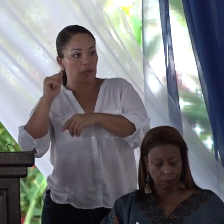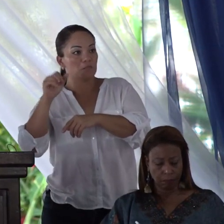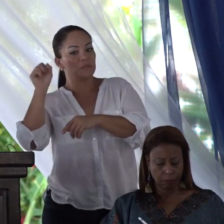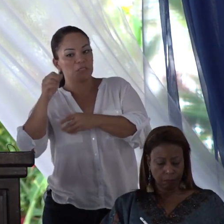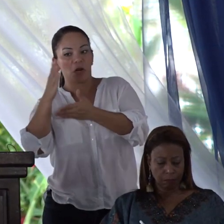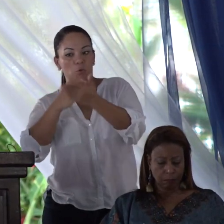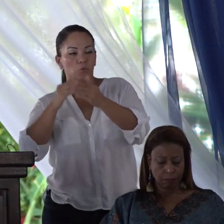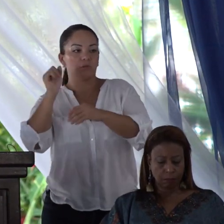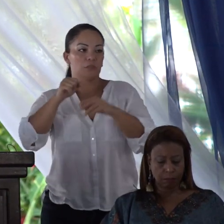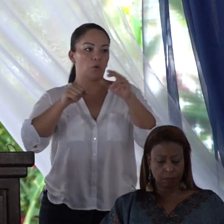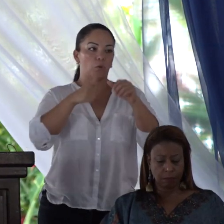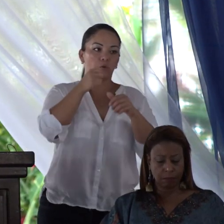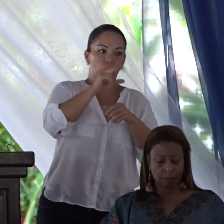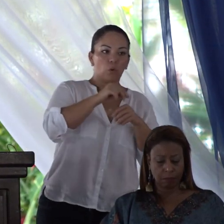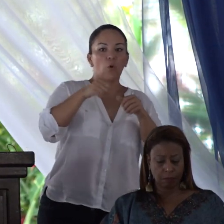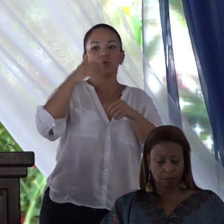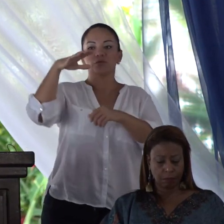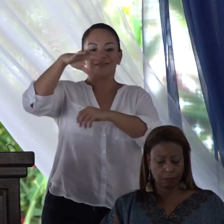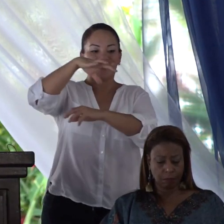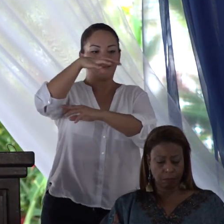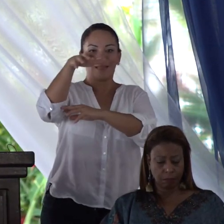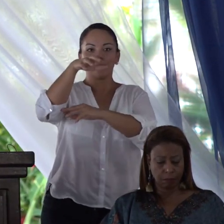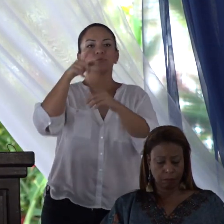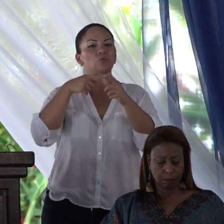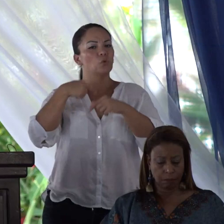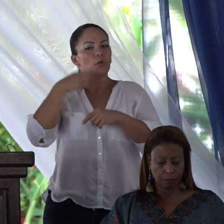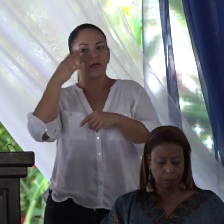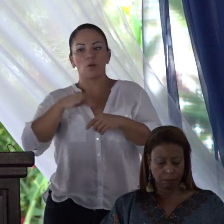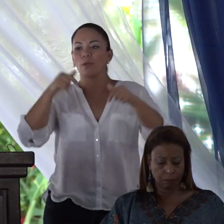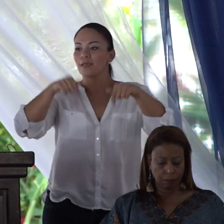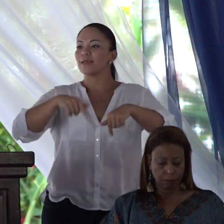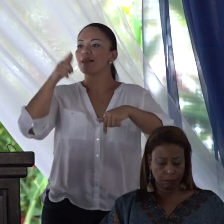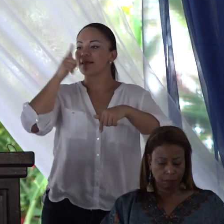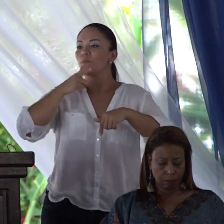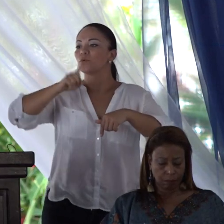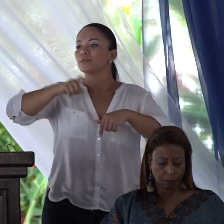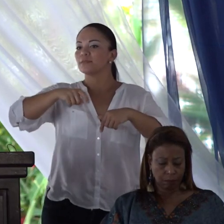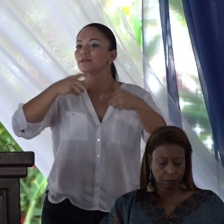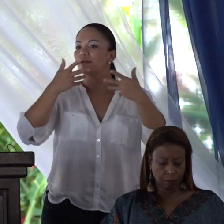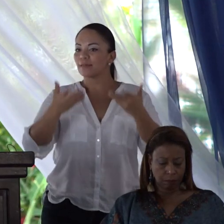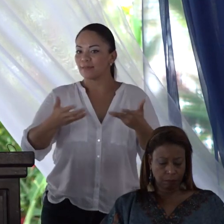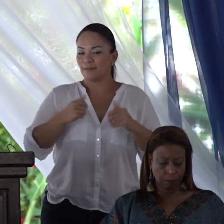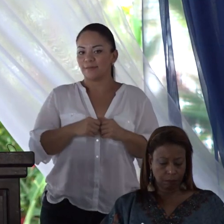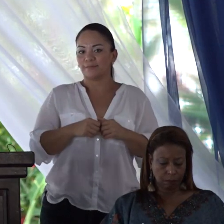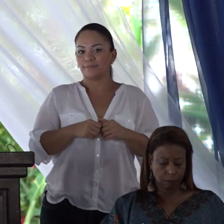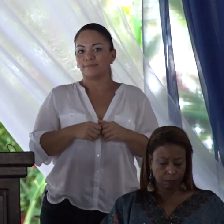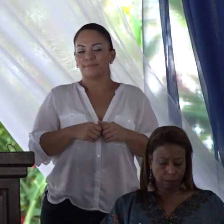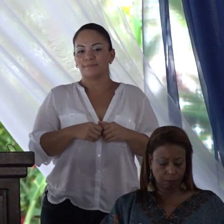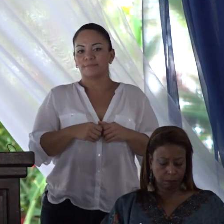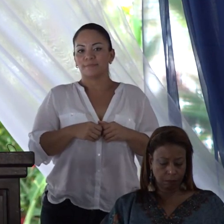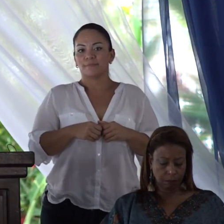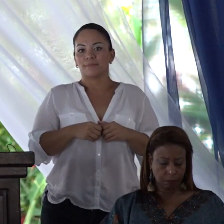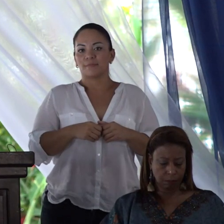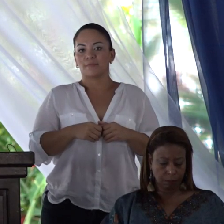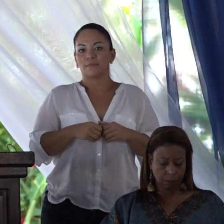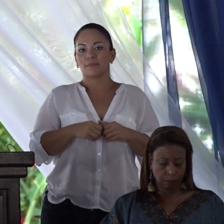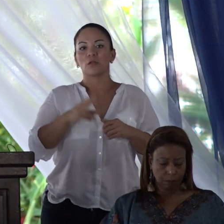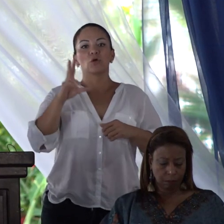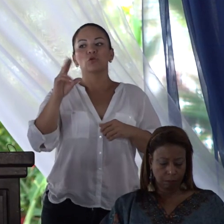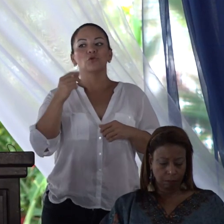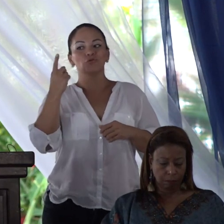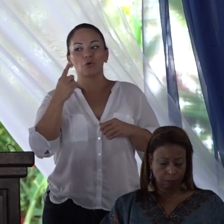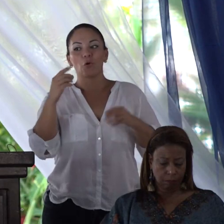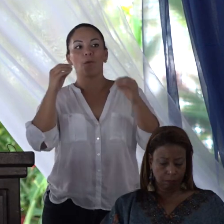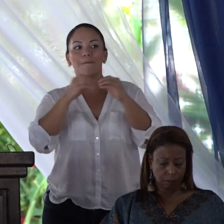satélites. Y yo creo que Limón lo que necesita es, aparte de más personas